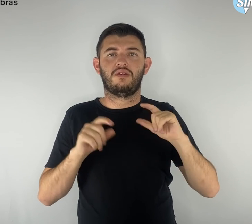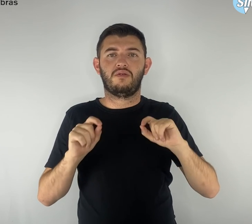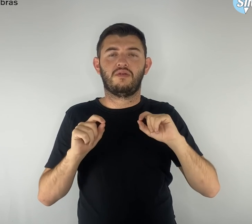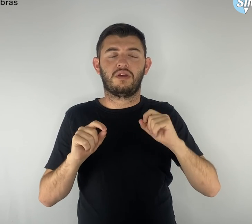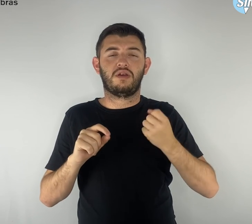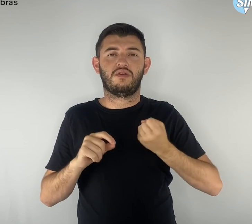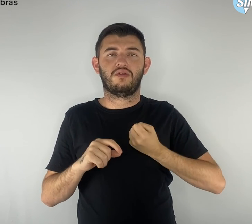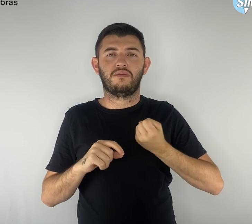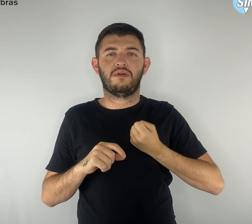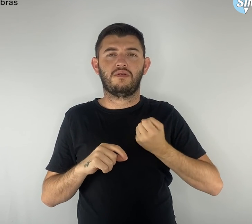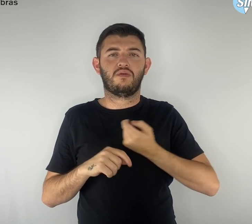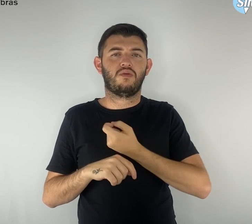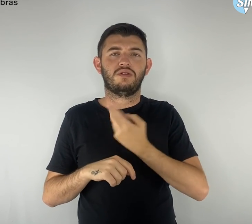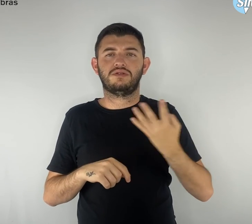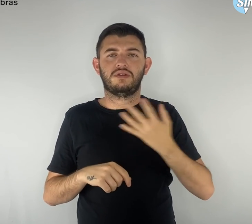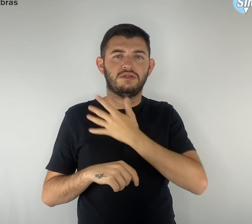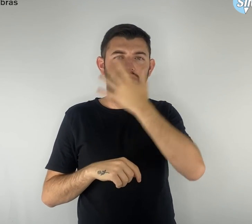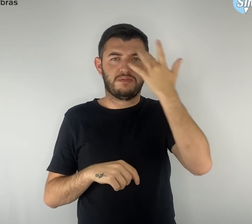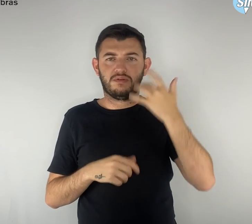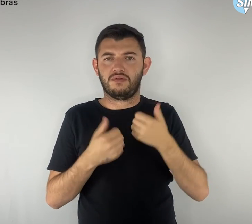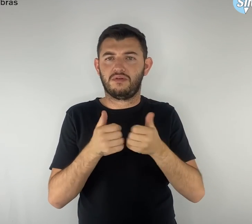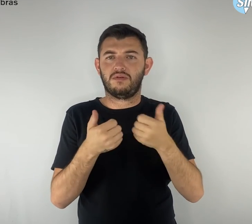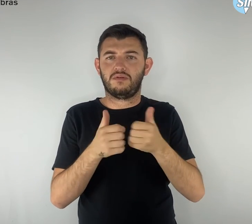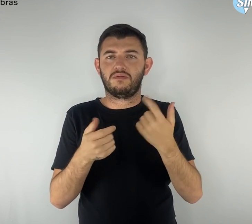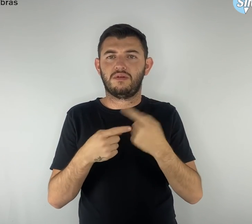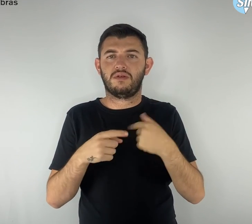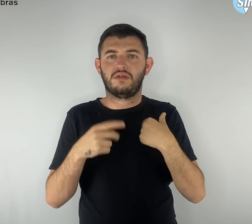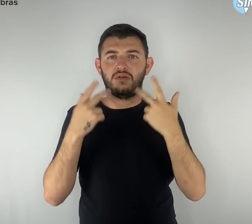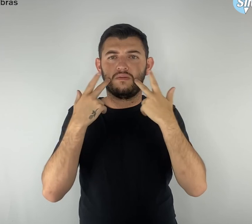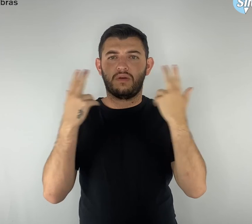Normalmente, o Simpro envia dois ônibus.